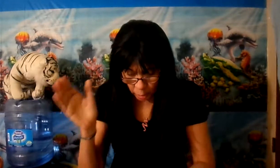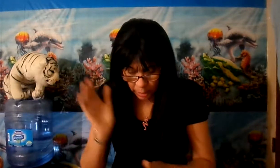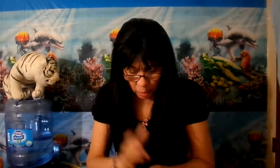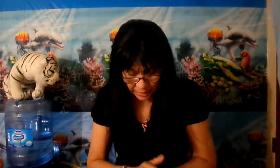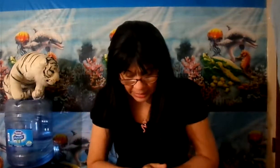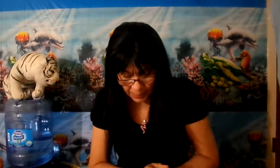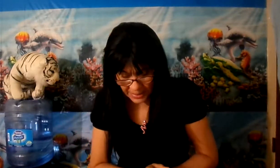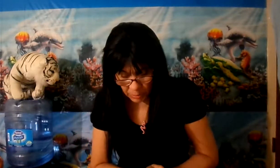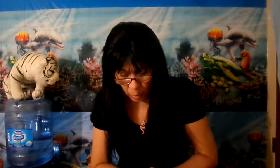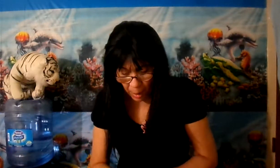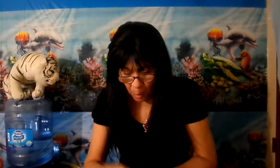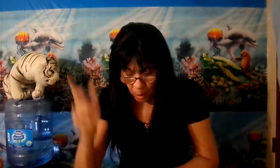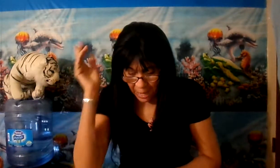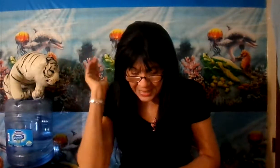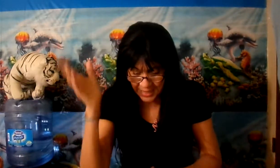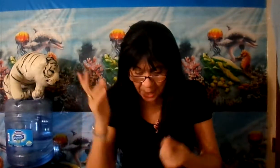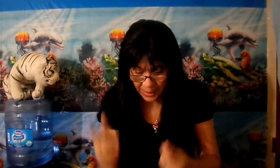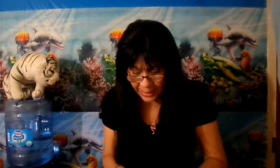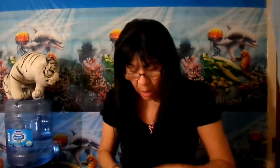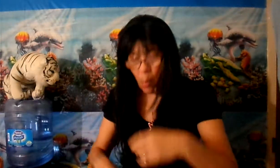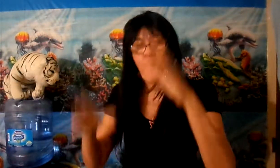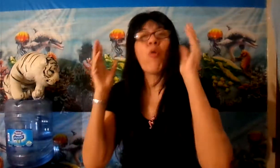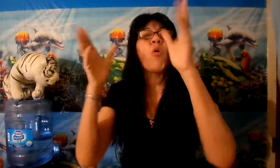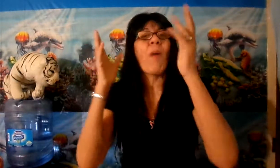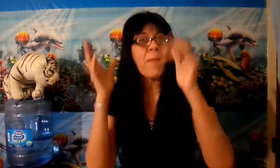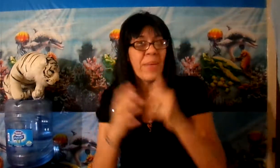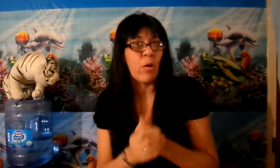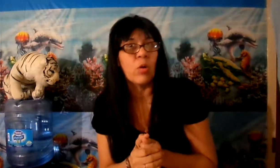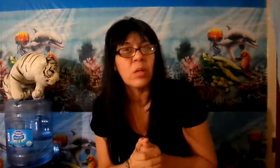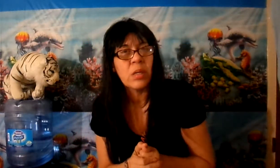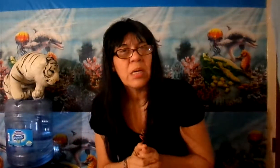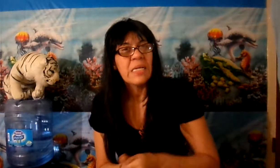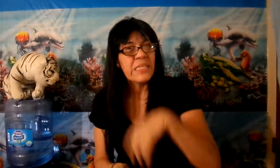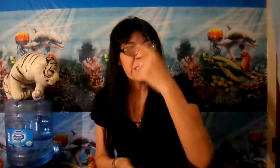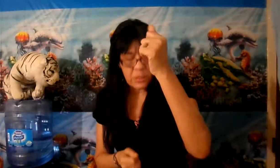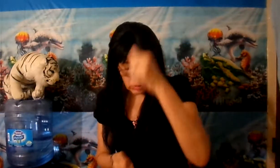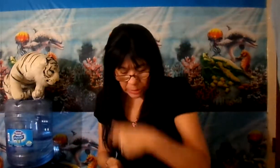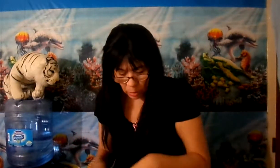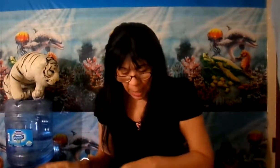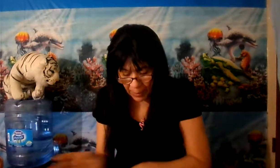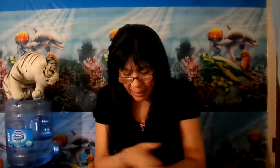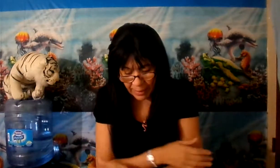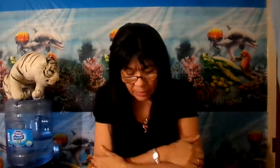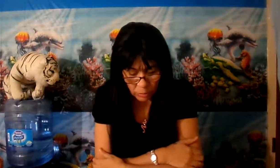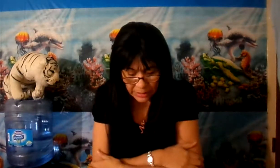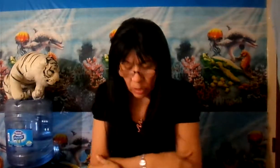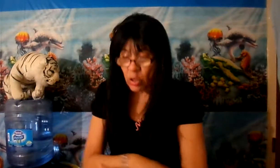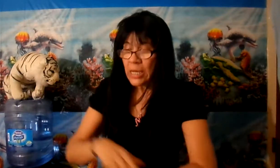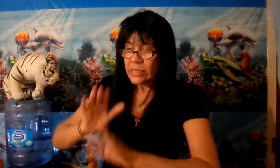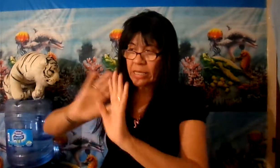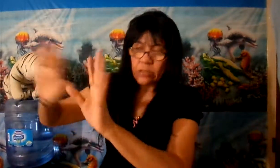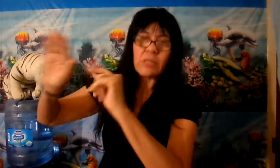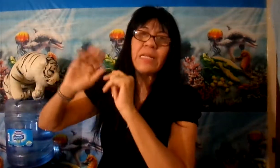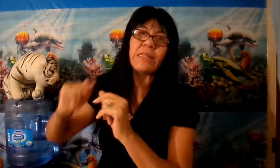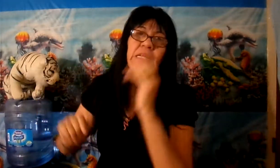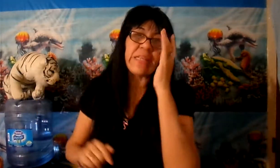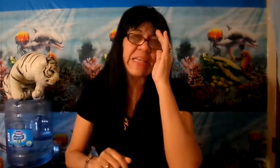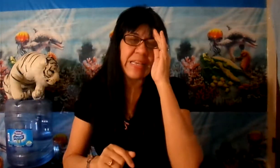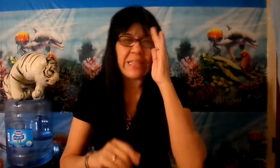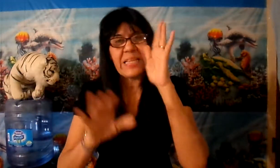es lo que está pasando, vamos a hacer la América un poco más mejor, dice Donatron. Las palabras de Donatron dentro del internet que tiene